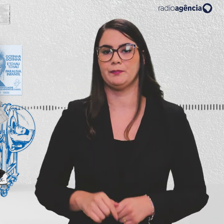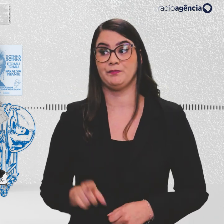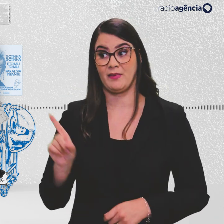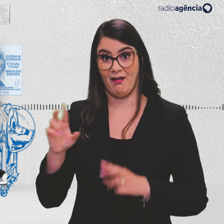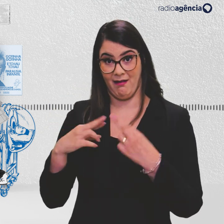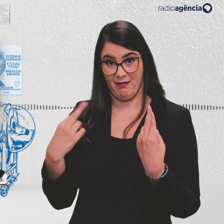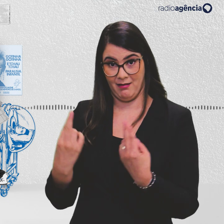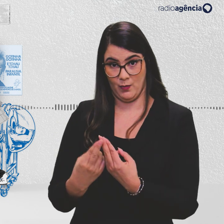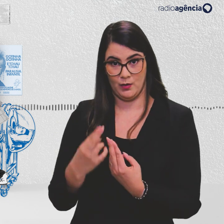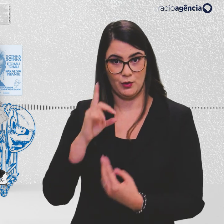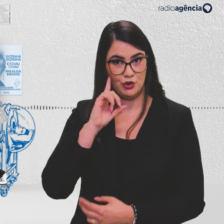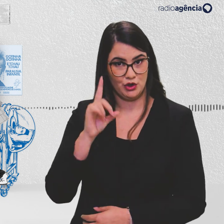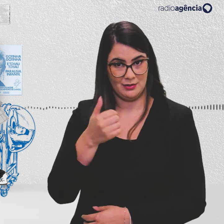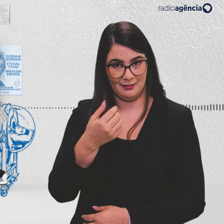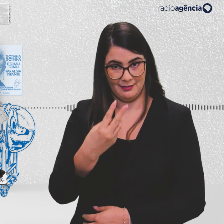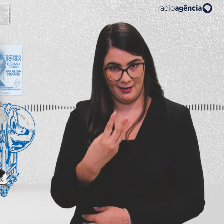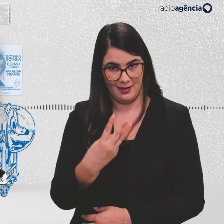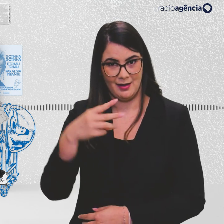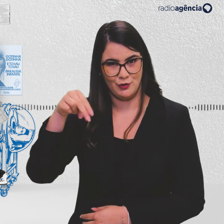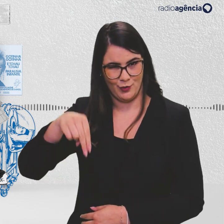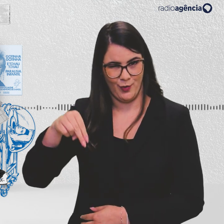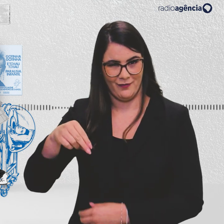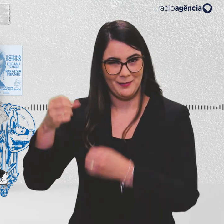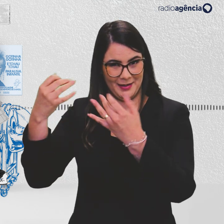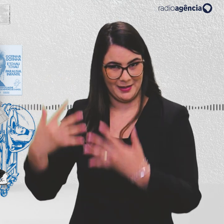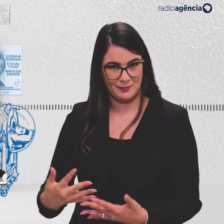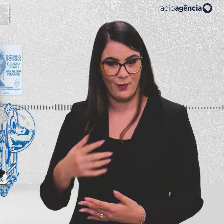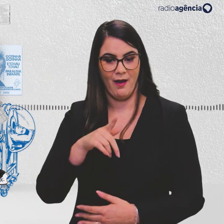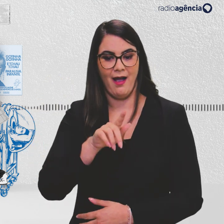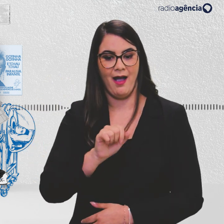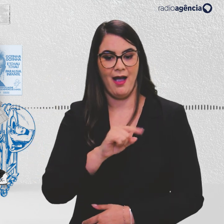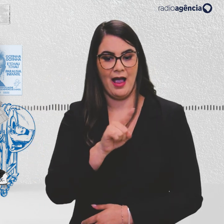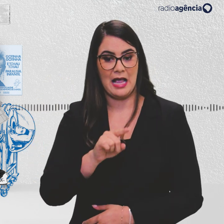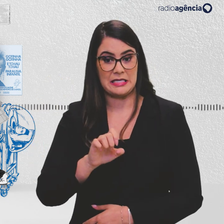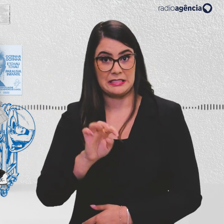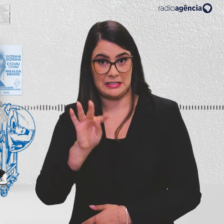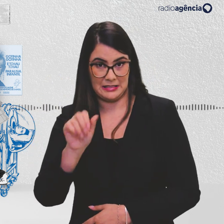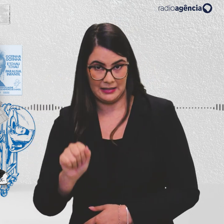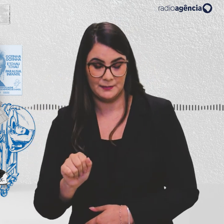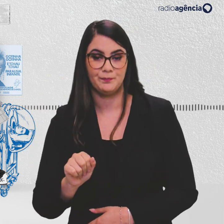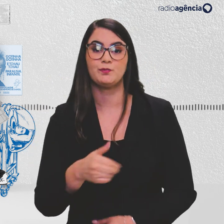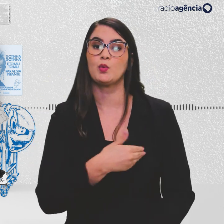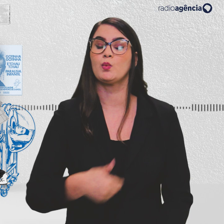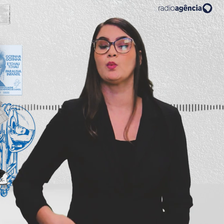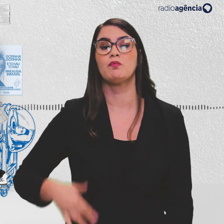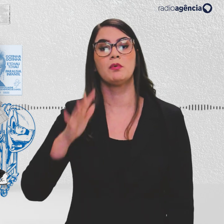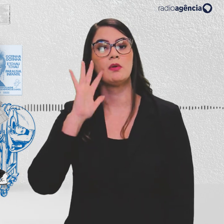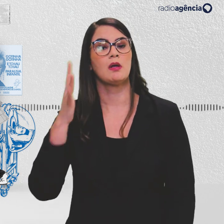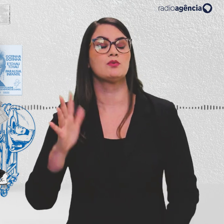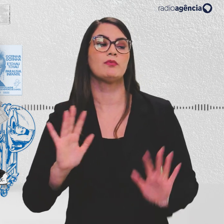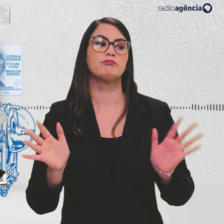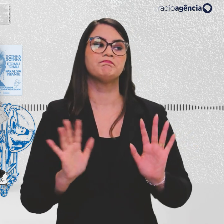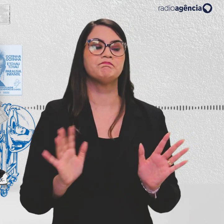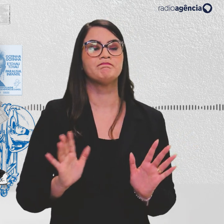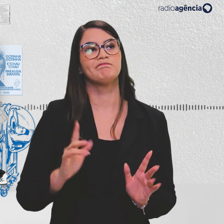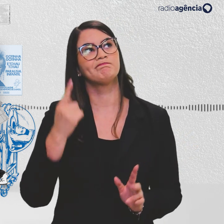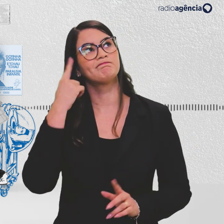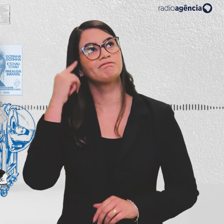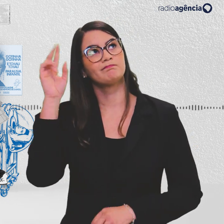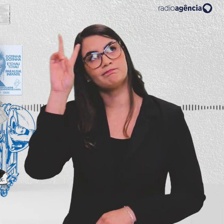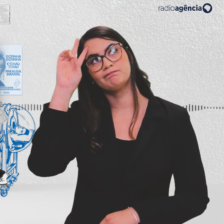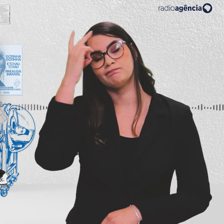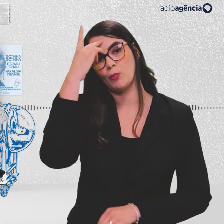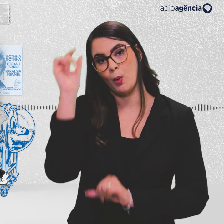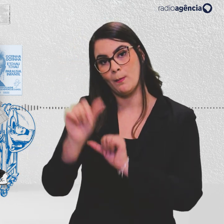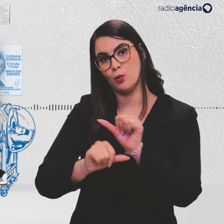do dia 13 de novembro, mencionada lá no trecho do Gazeta de Notícias, o governo decidiu recuar nas medidas propostas por